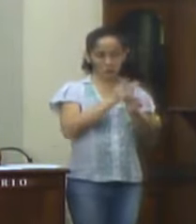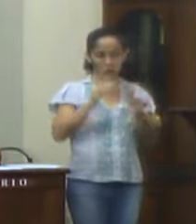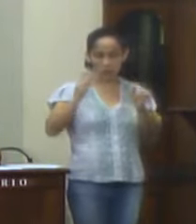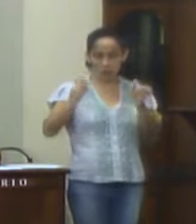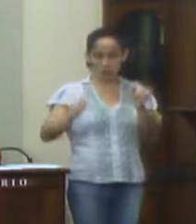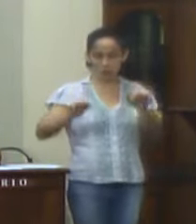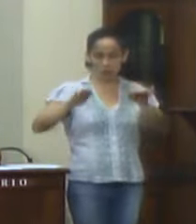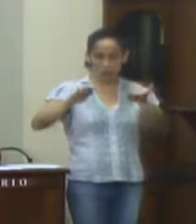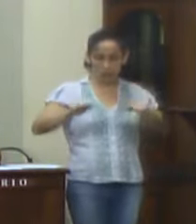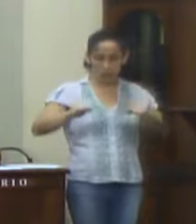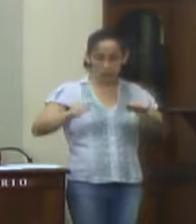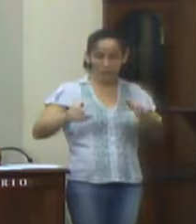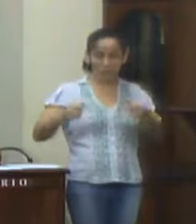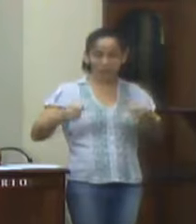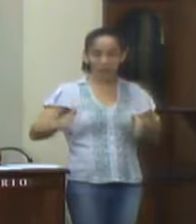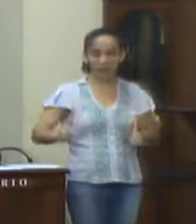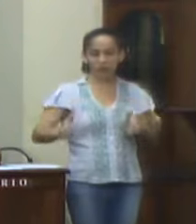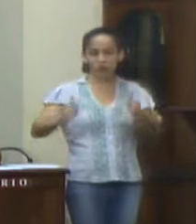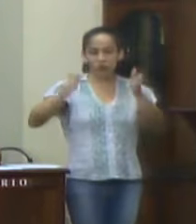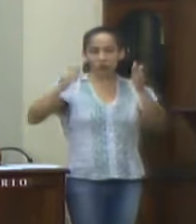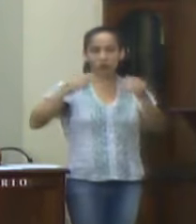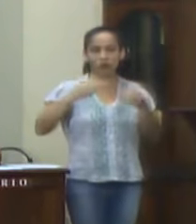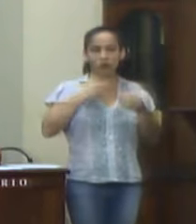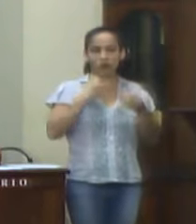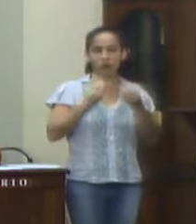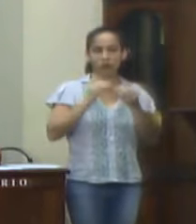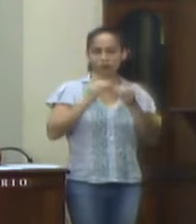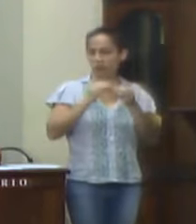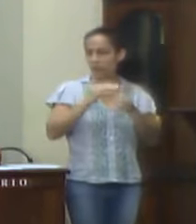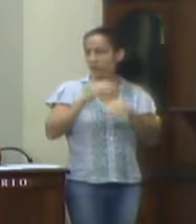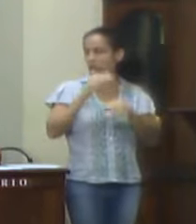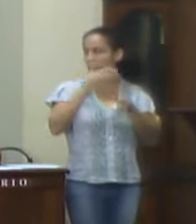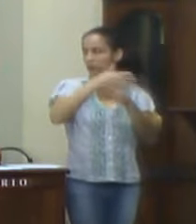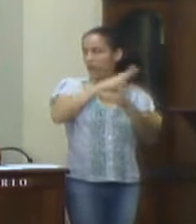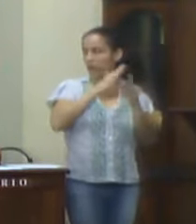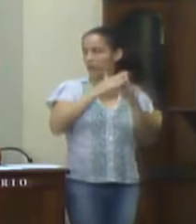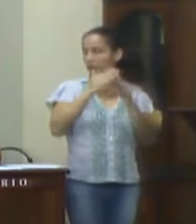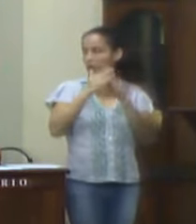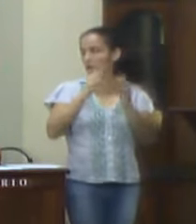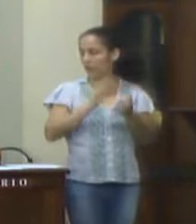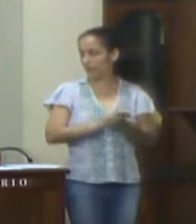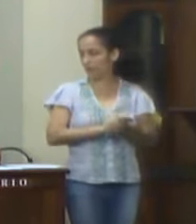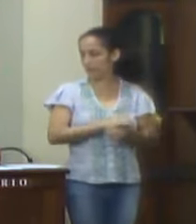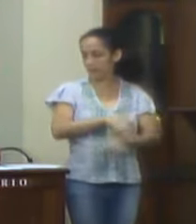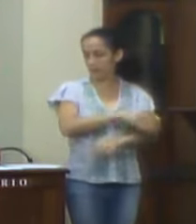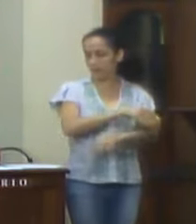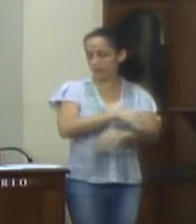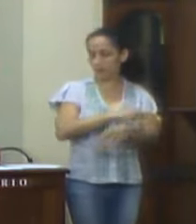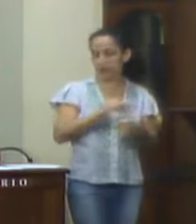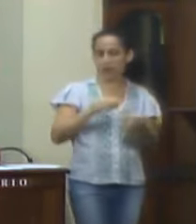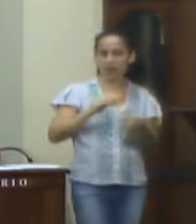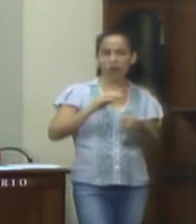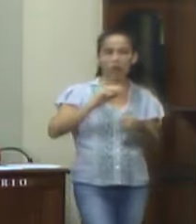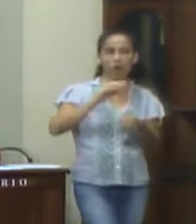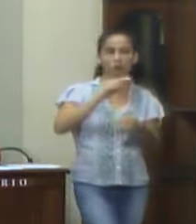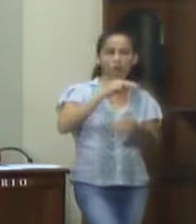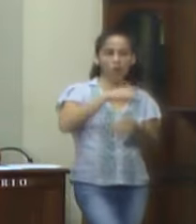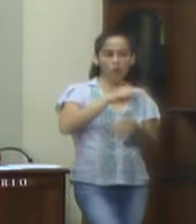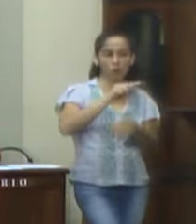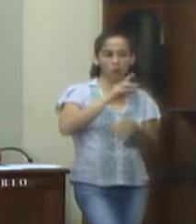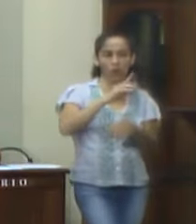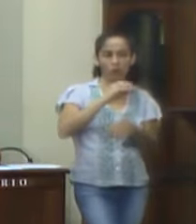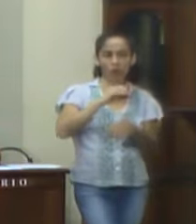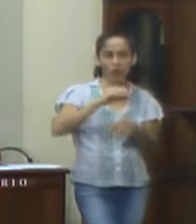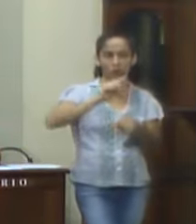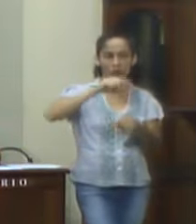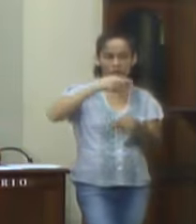facilita o acesso de pessoas mal intencionadas ao quintal das residências limítrofes. Por ser muro sobre a ponte, trata-se